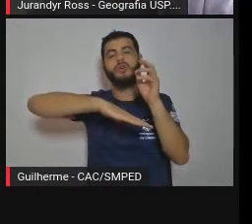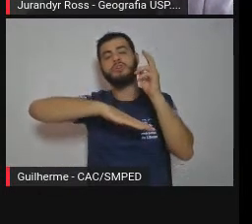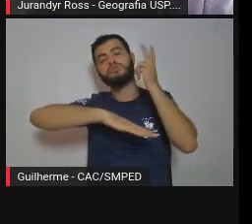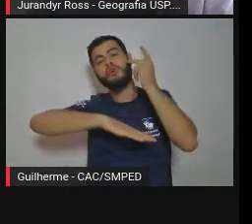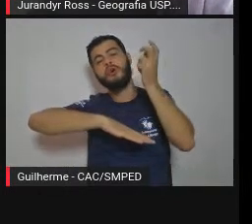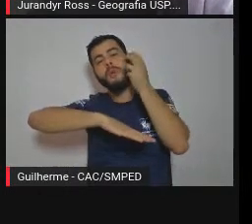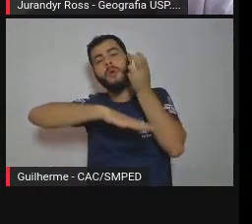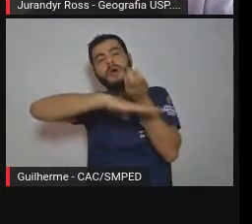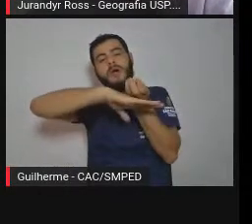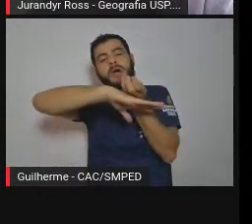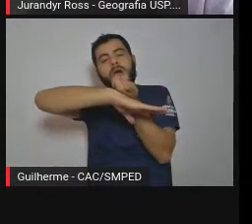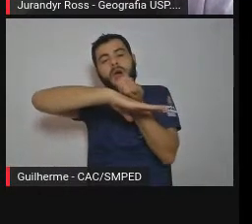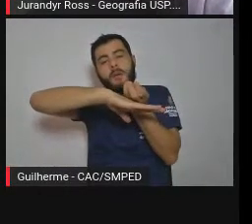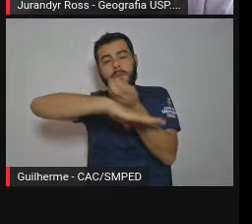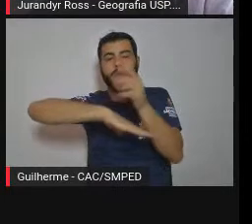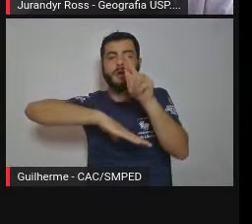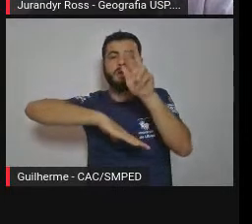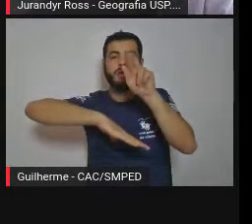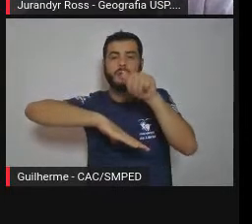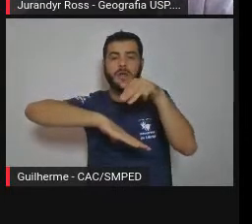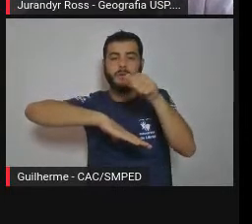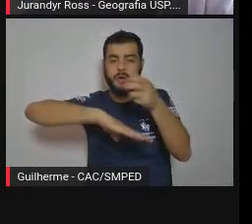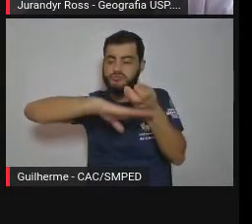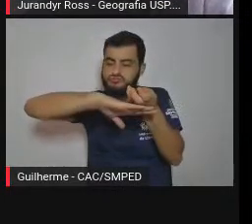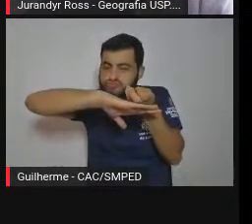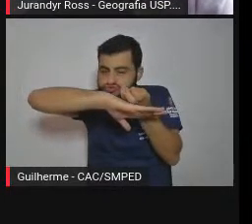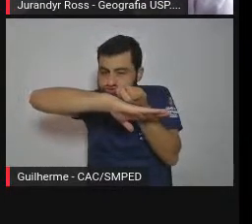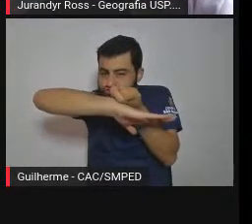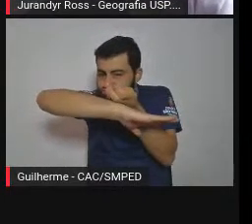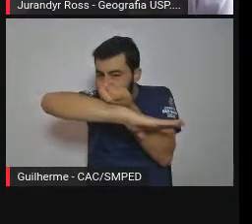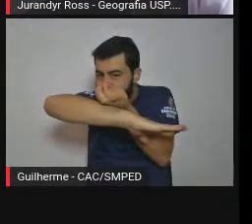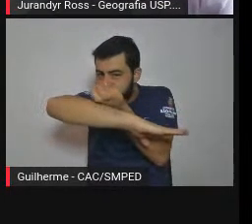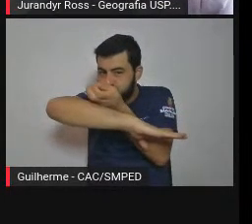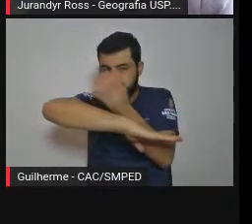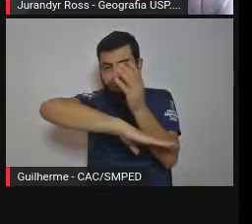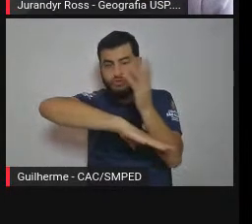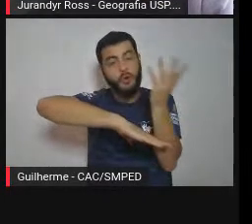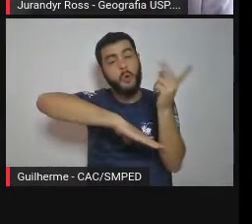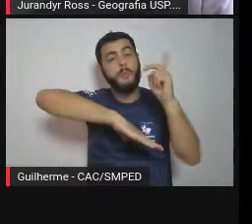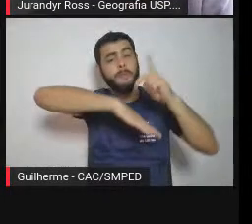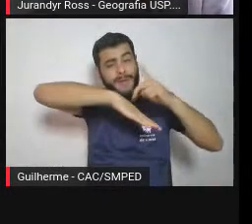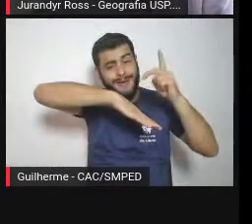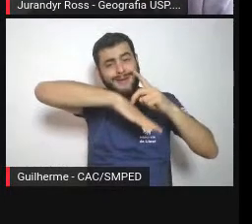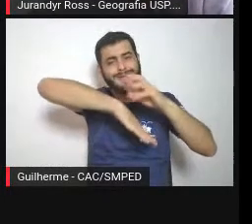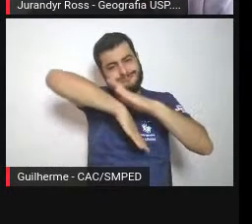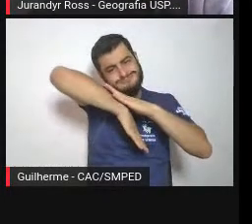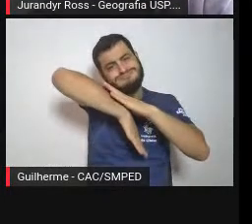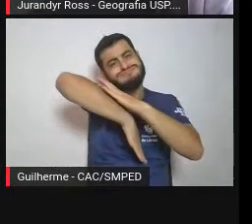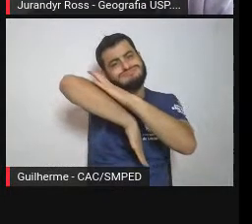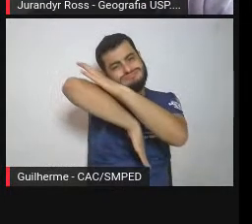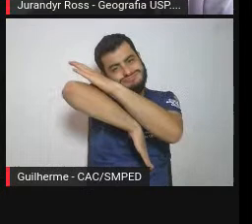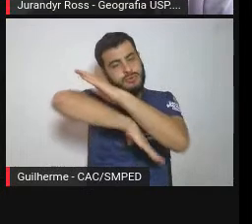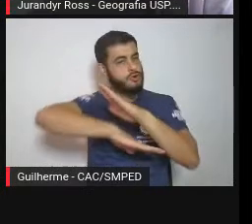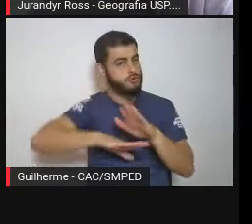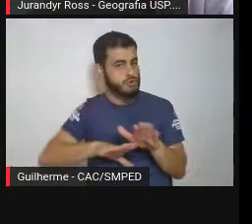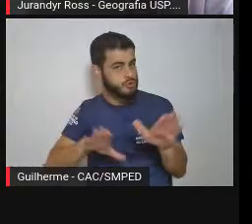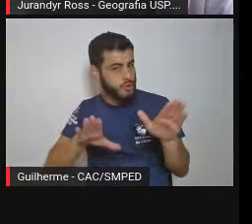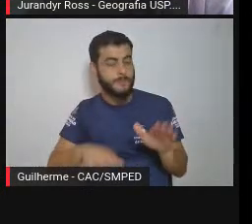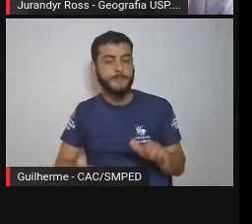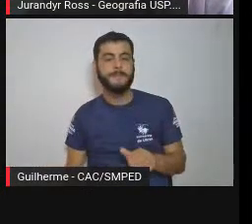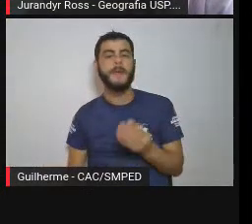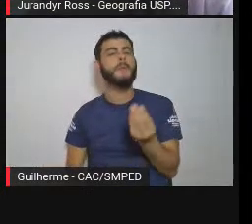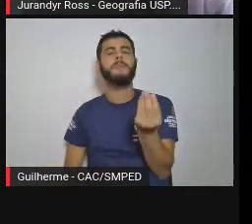rochas expostas. Agora, por que acontece isso? Nós temos uma diferença significativa,